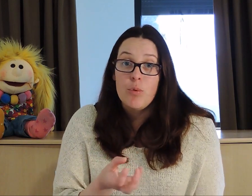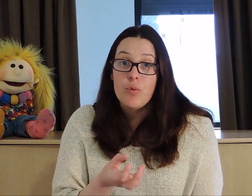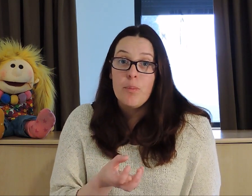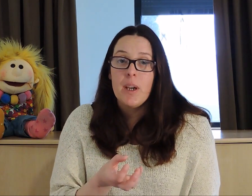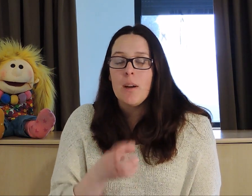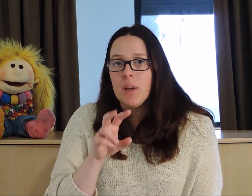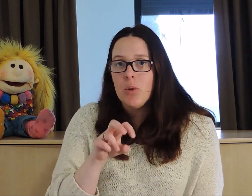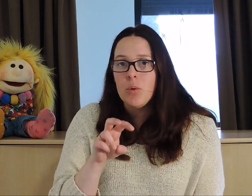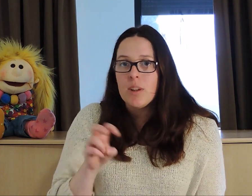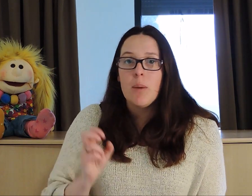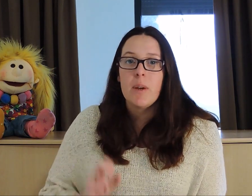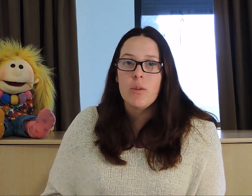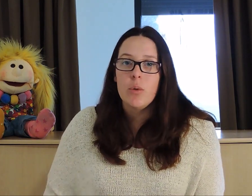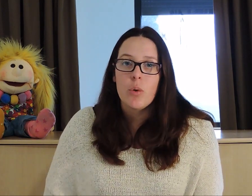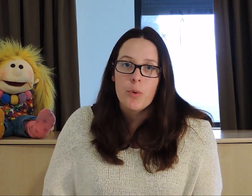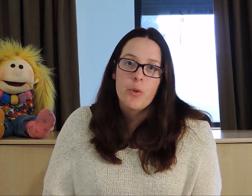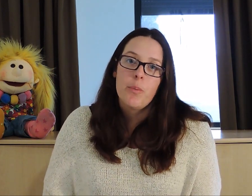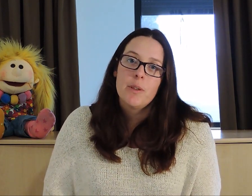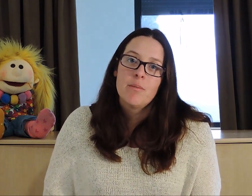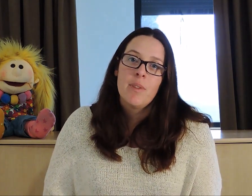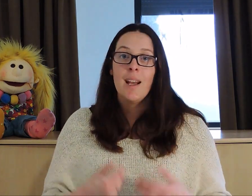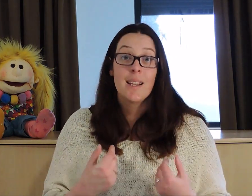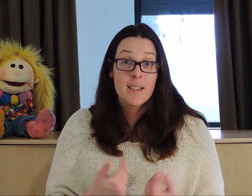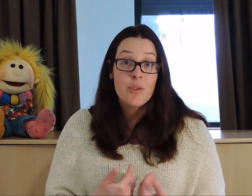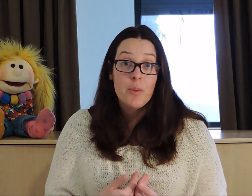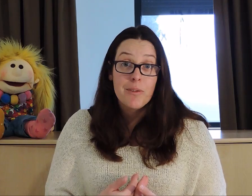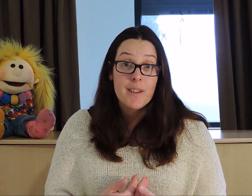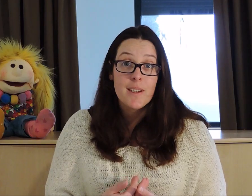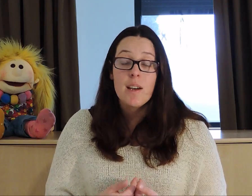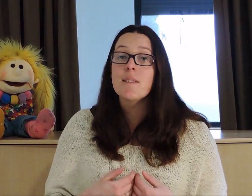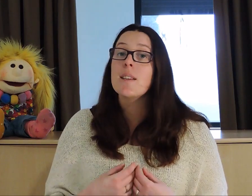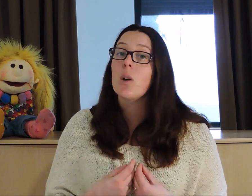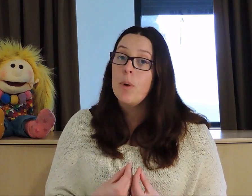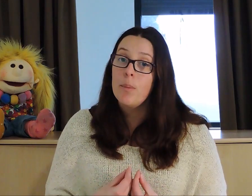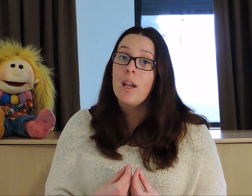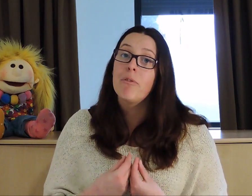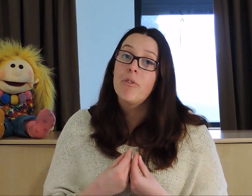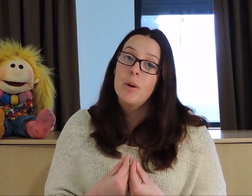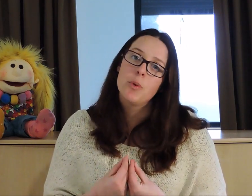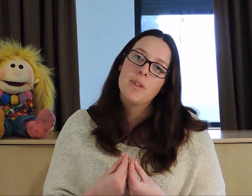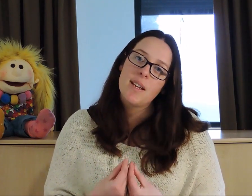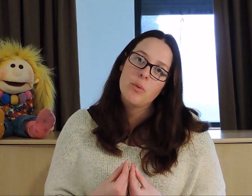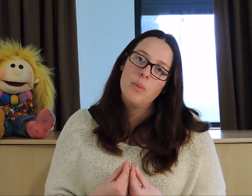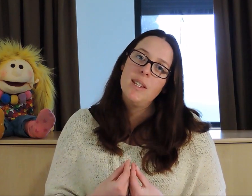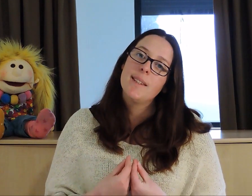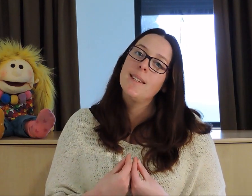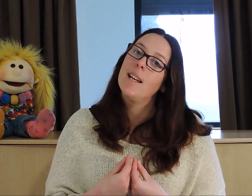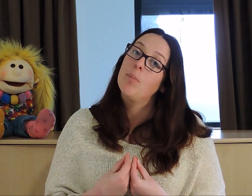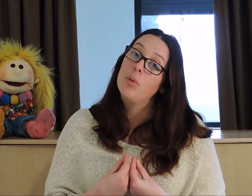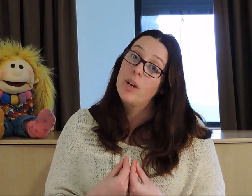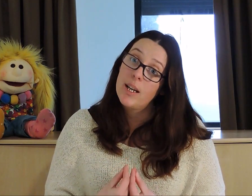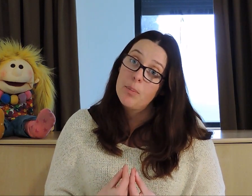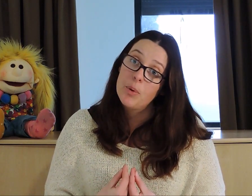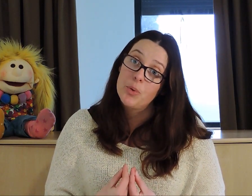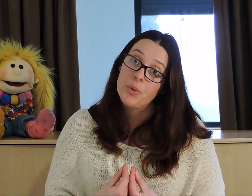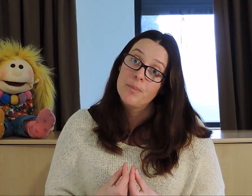n plus une paire, mais une triplette de chromosomes. La trisomie 21, c'est quand même la forme de trisomie qui est la plus répandue.